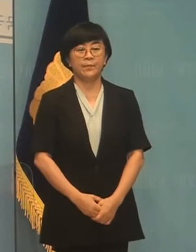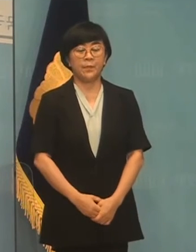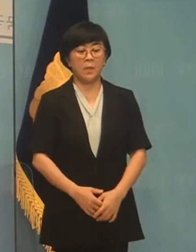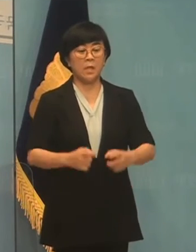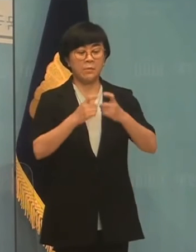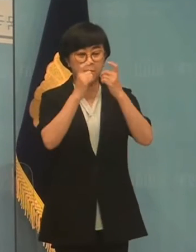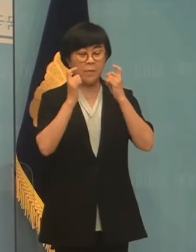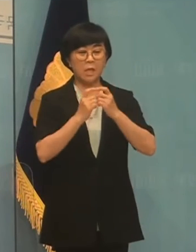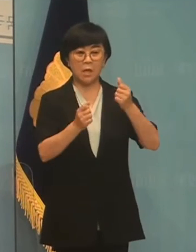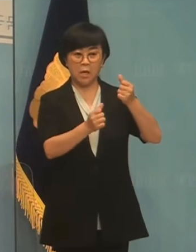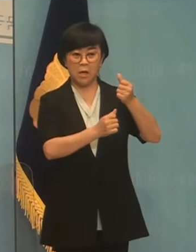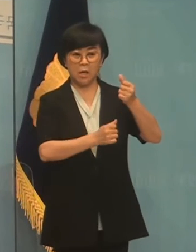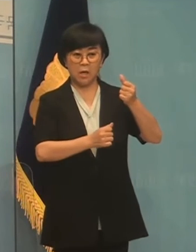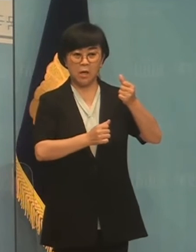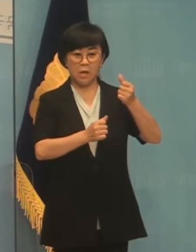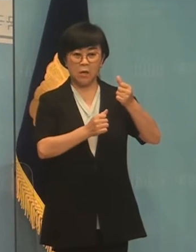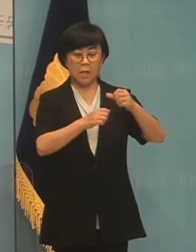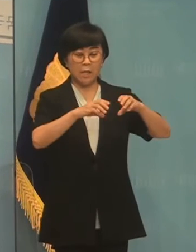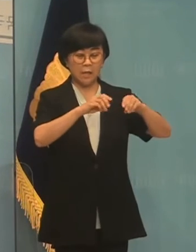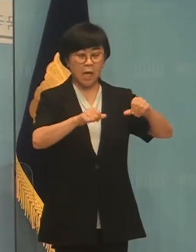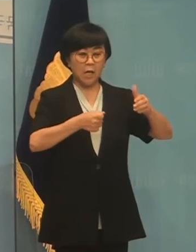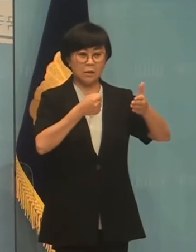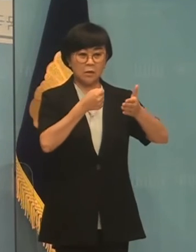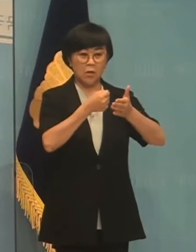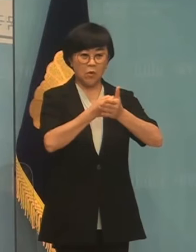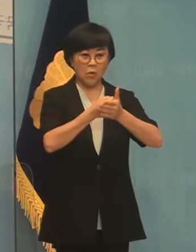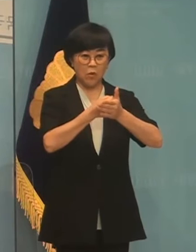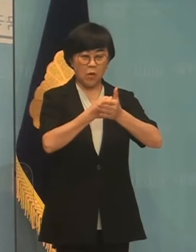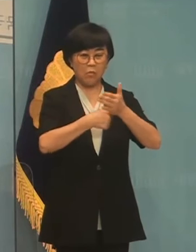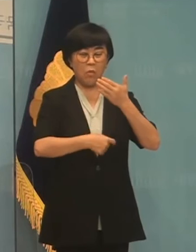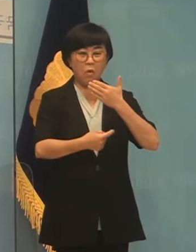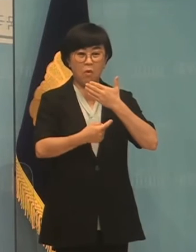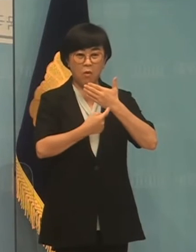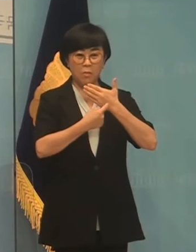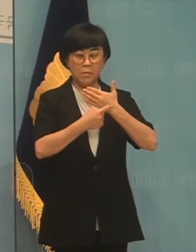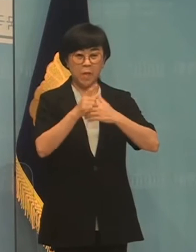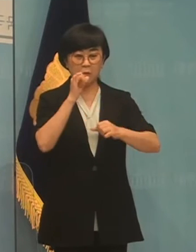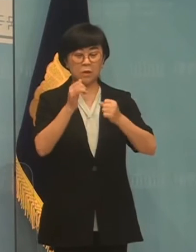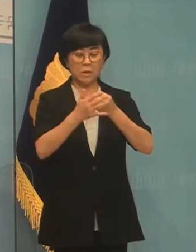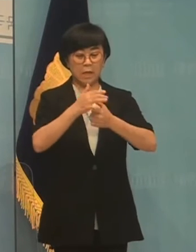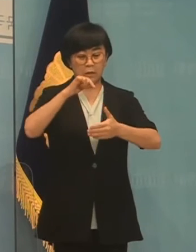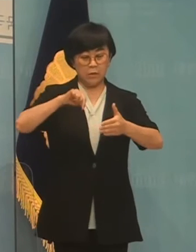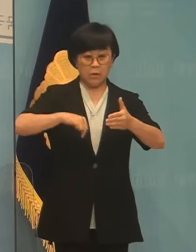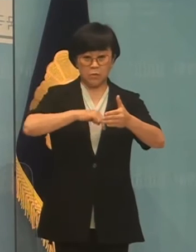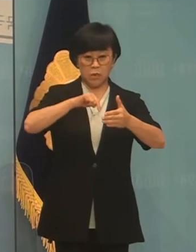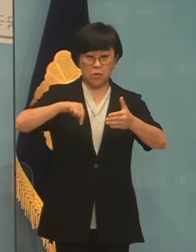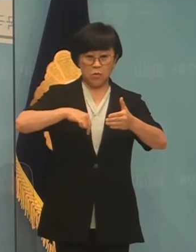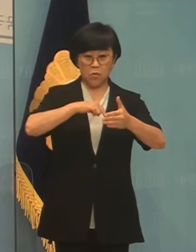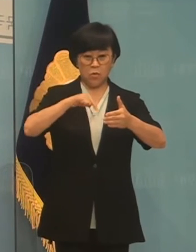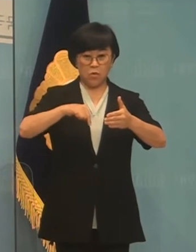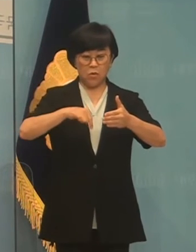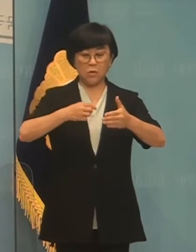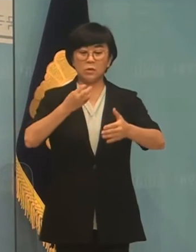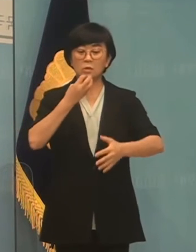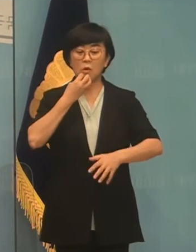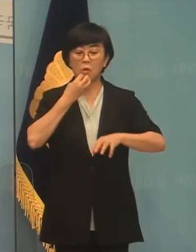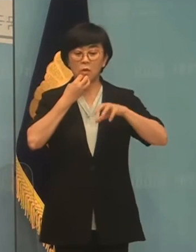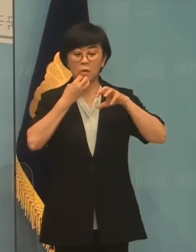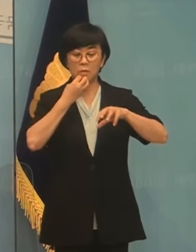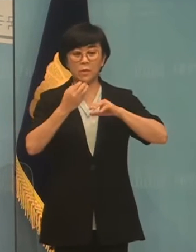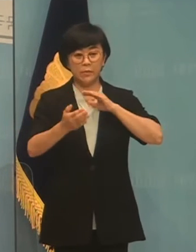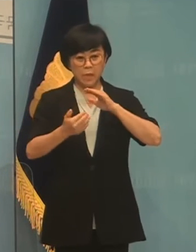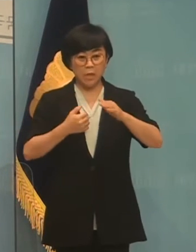민간위원회를 통한 입지선정은 요시팀에 불과했고 특히 내부적으로 서울 입지를